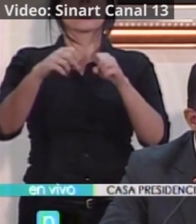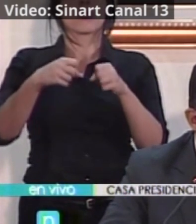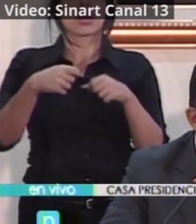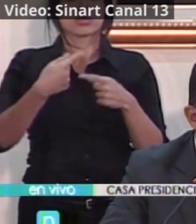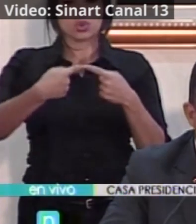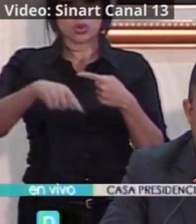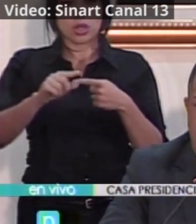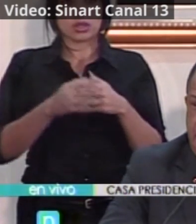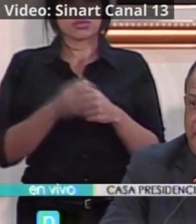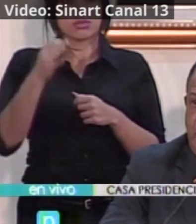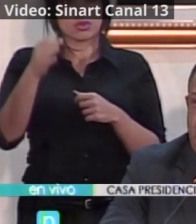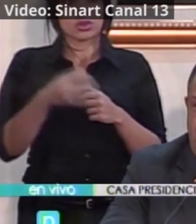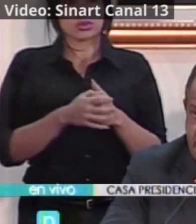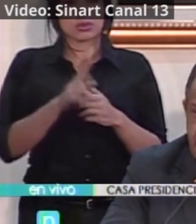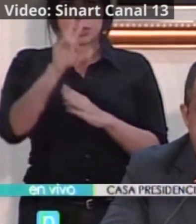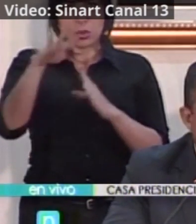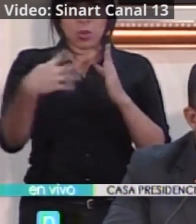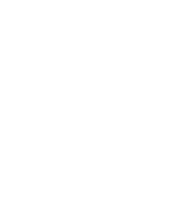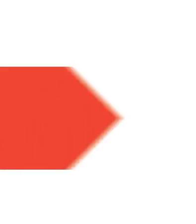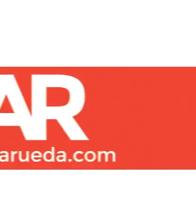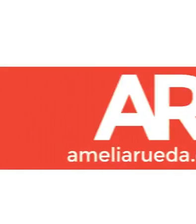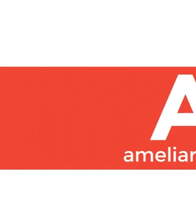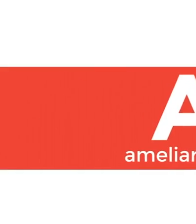el transcurso de las próximas 24 horas.